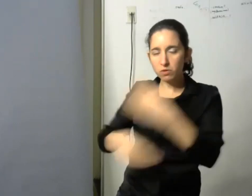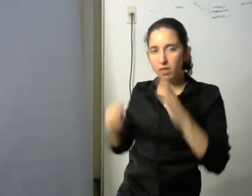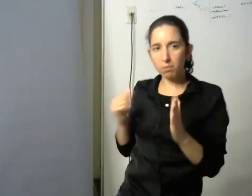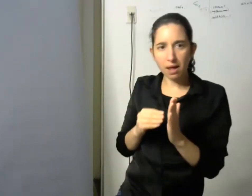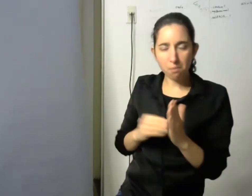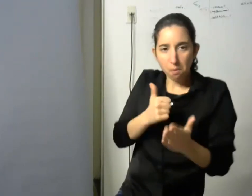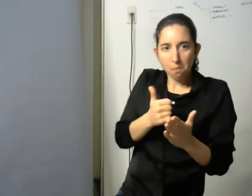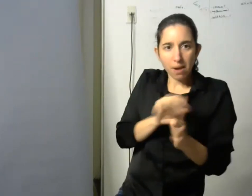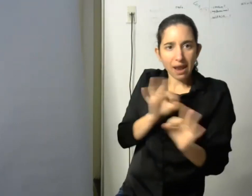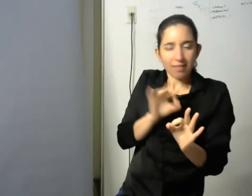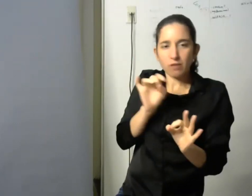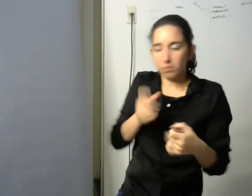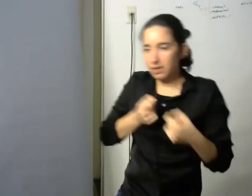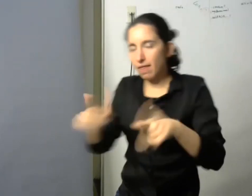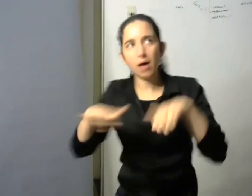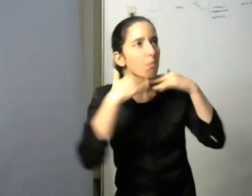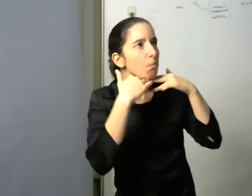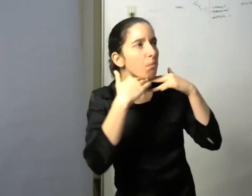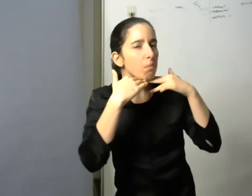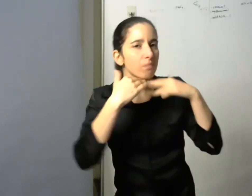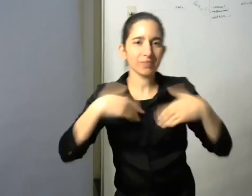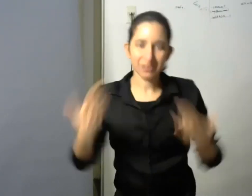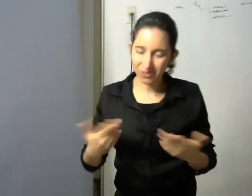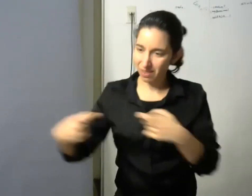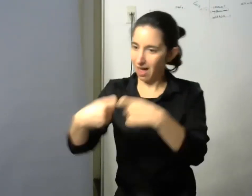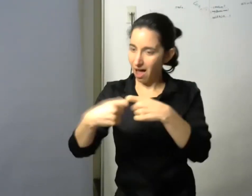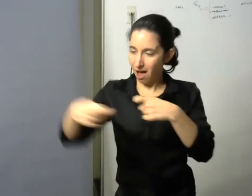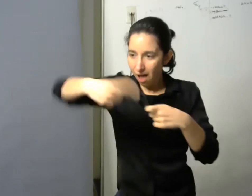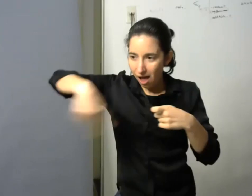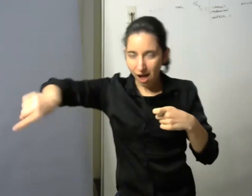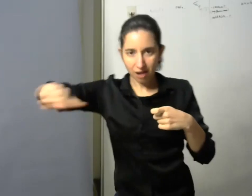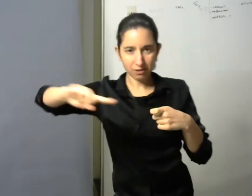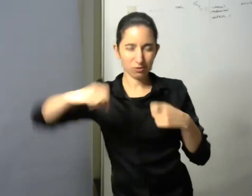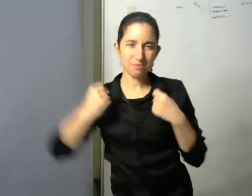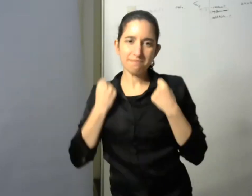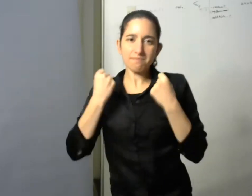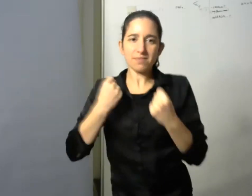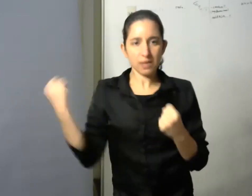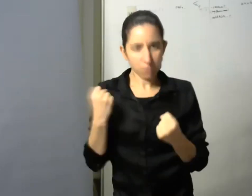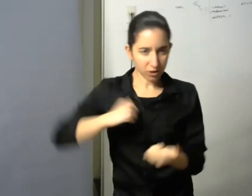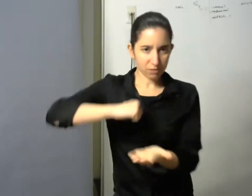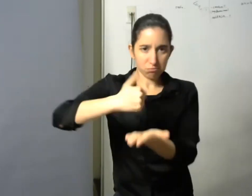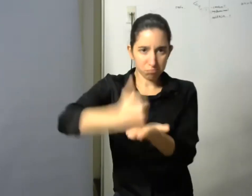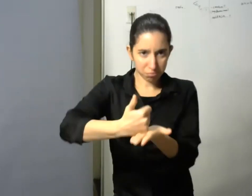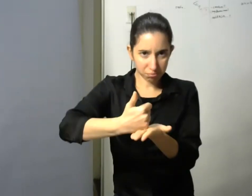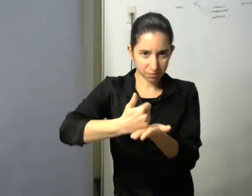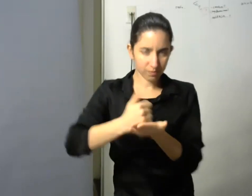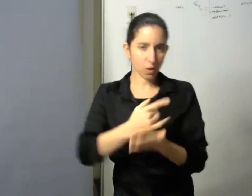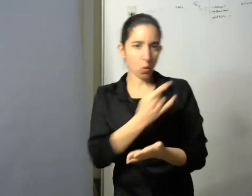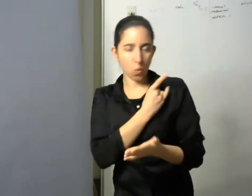el rol de las organizaciones es plantear por supuesto a las universidades y a